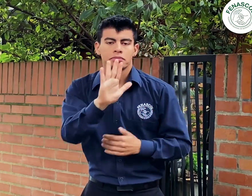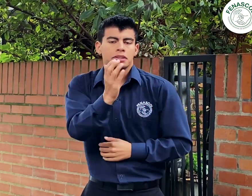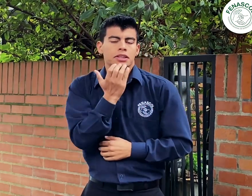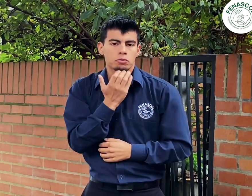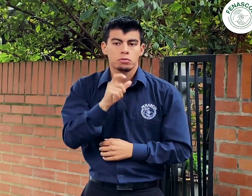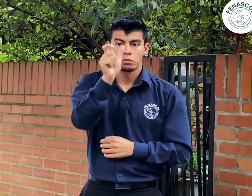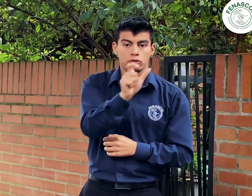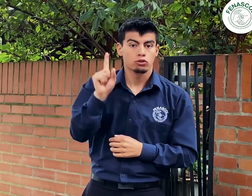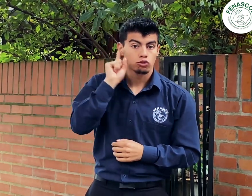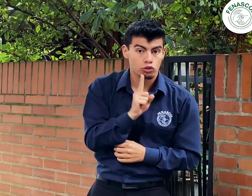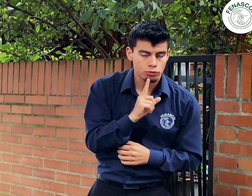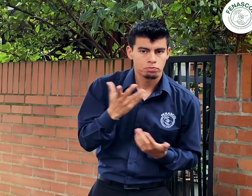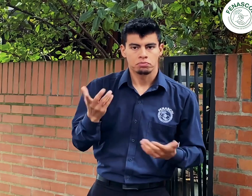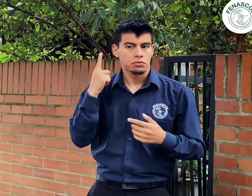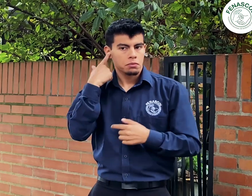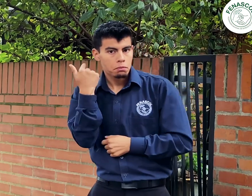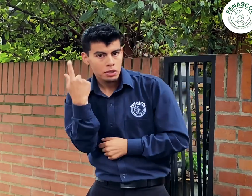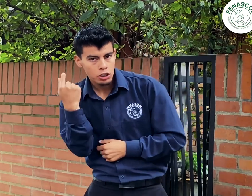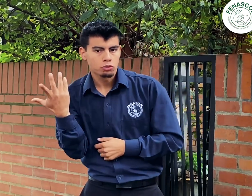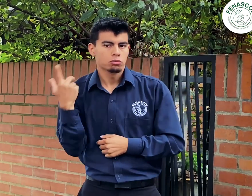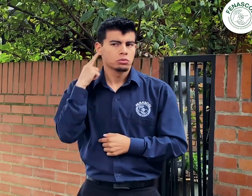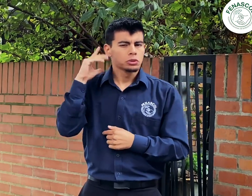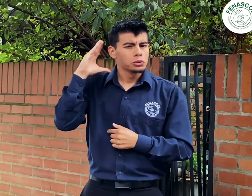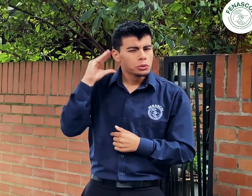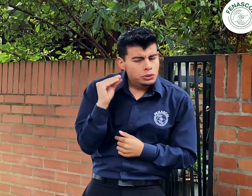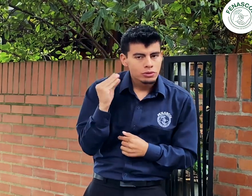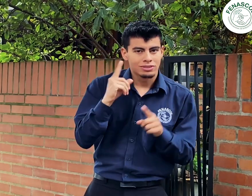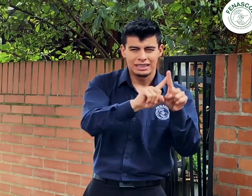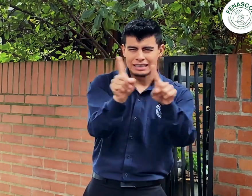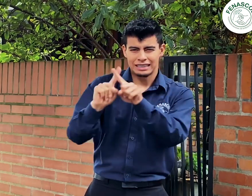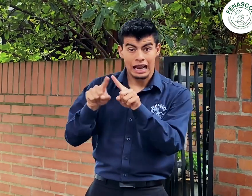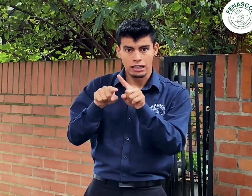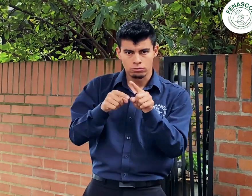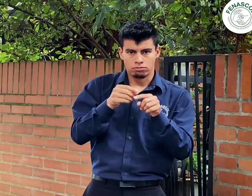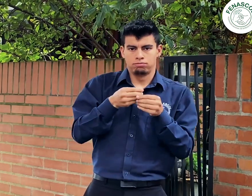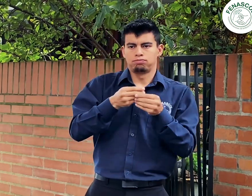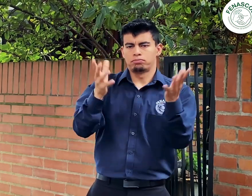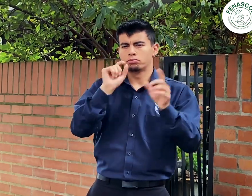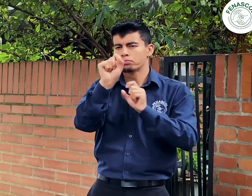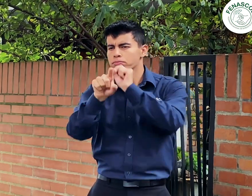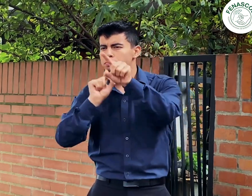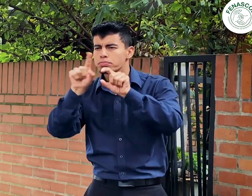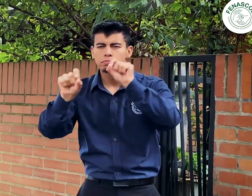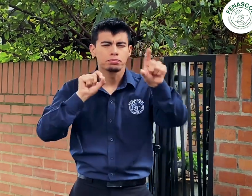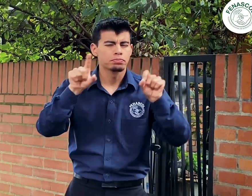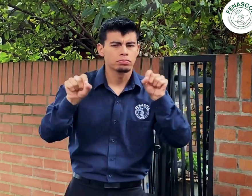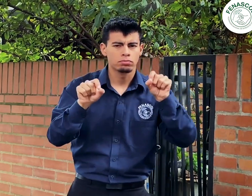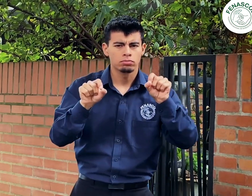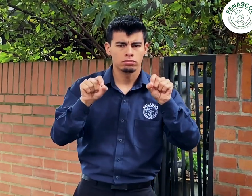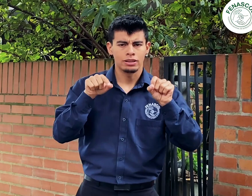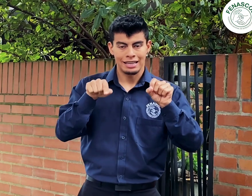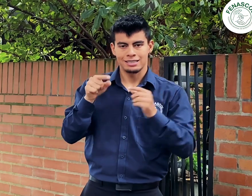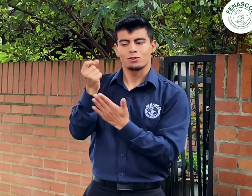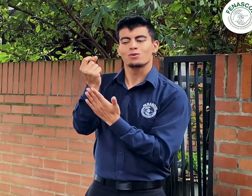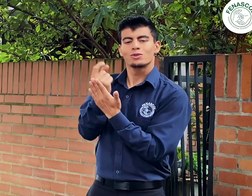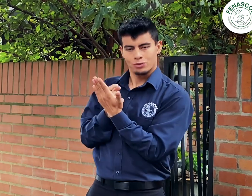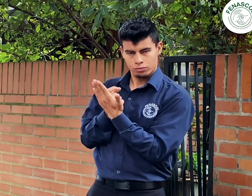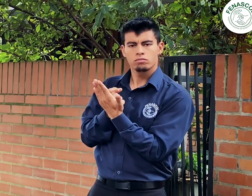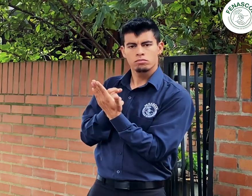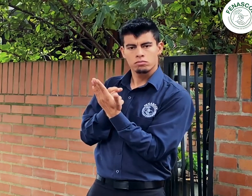personas sordas, hipoacúsicas, personas con pérdida auditiva y todas las que hagan parte de esta población. En el